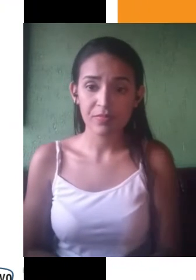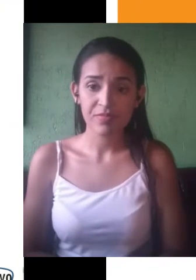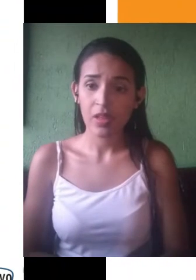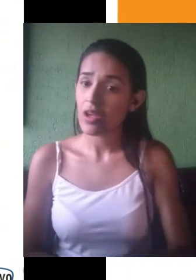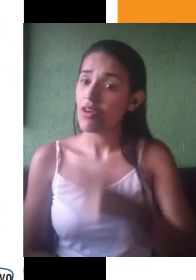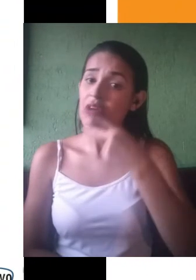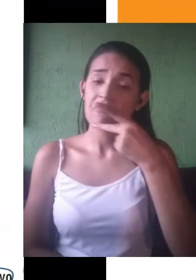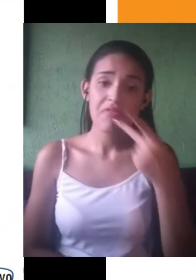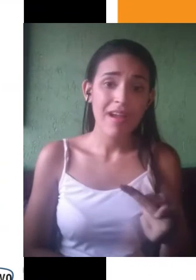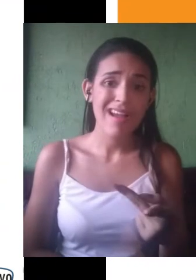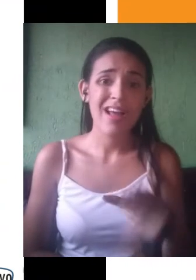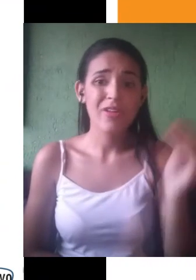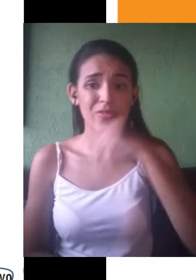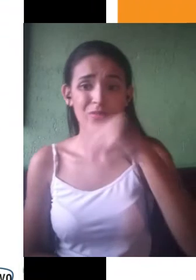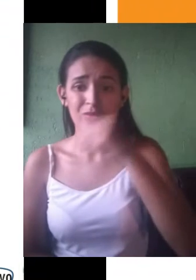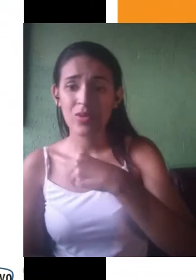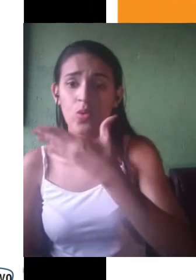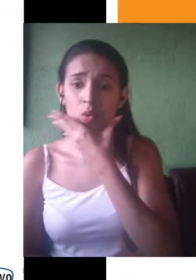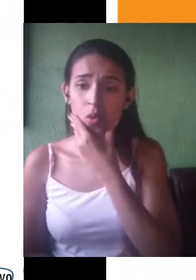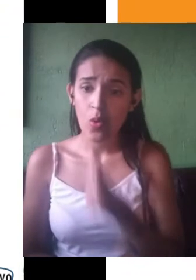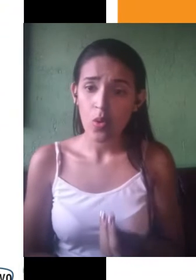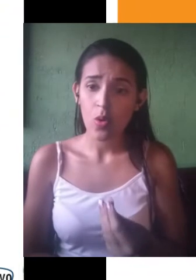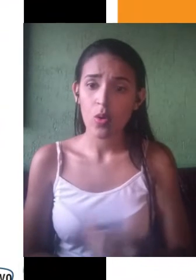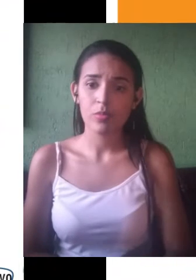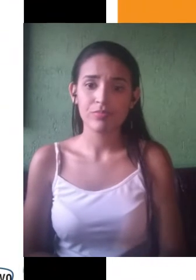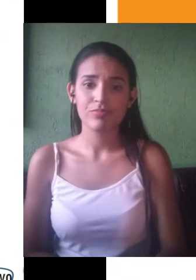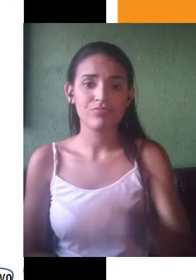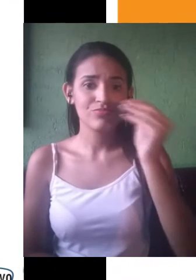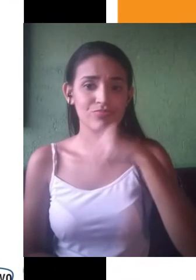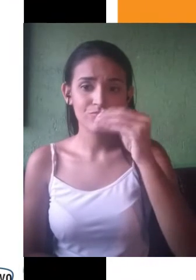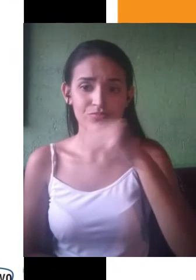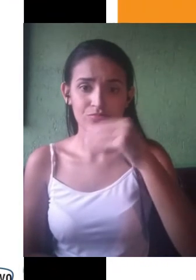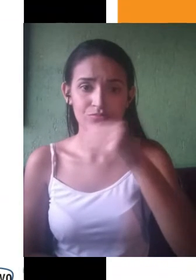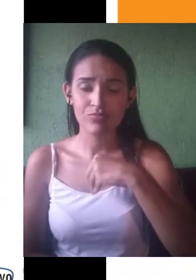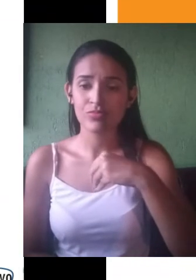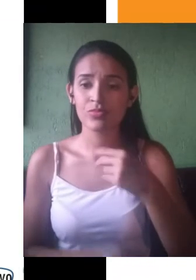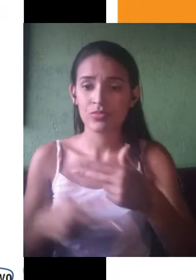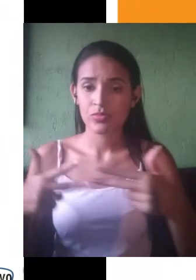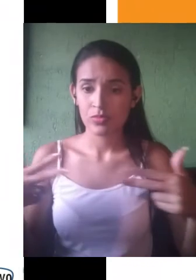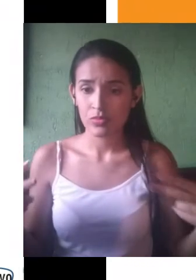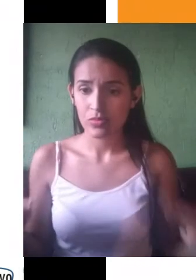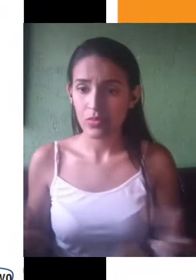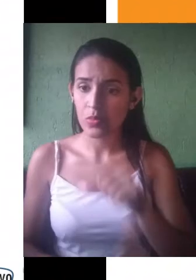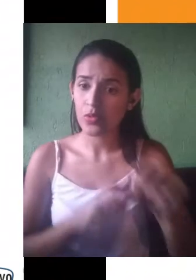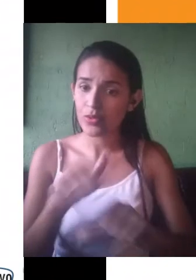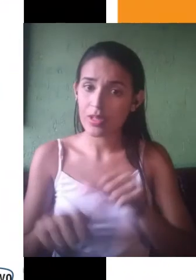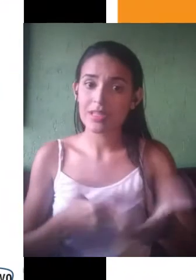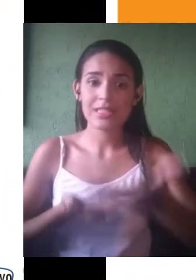instituições, ele fala das mudanças que estão ocorrendo nas relações sociais, que estão se tornando mais frágeis, mais passageiras